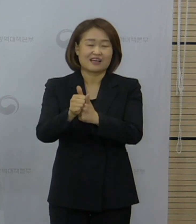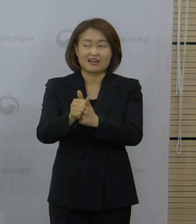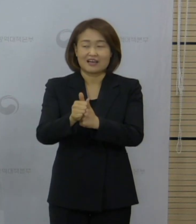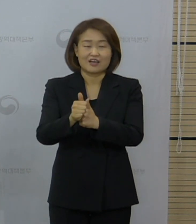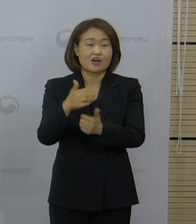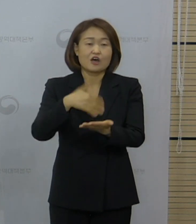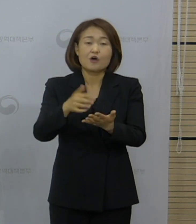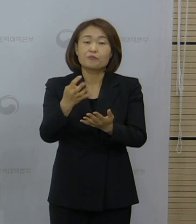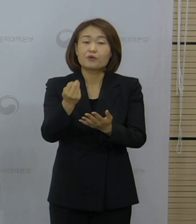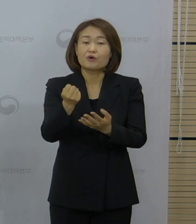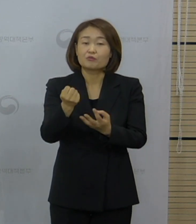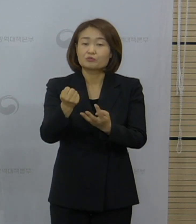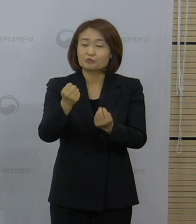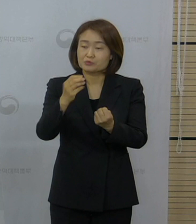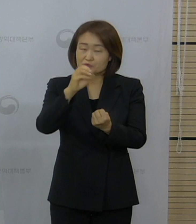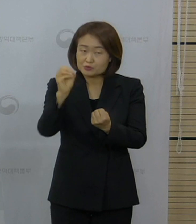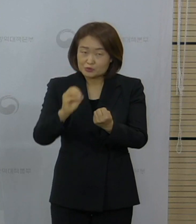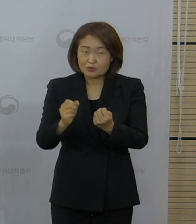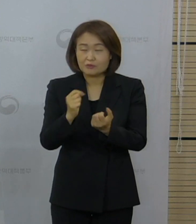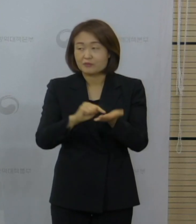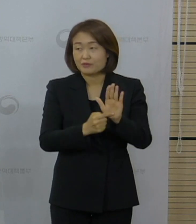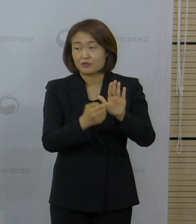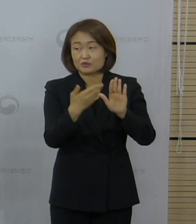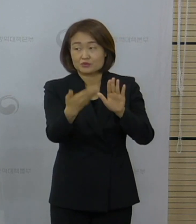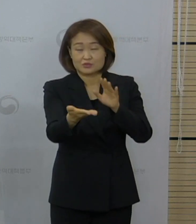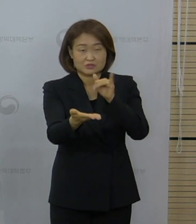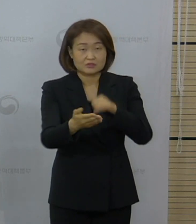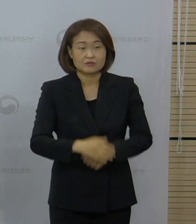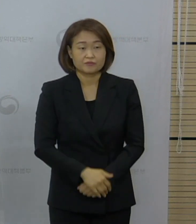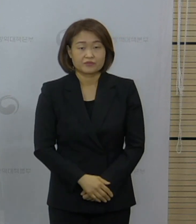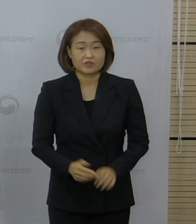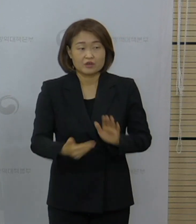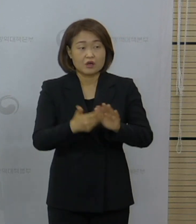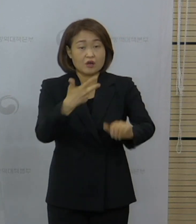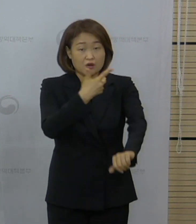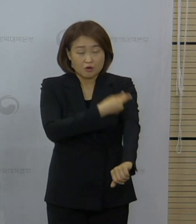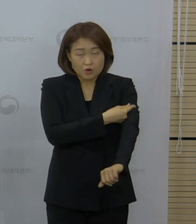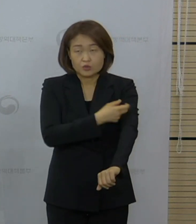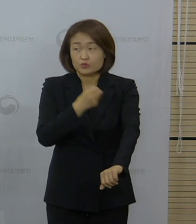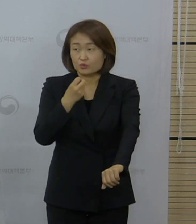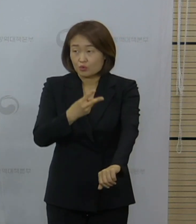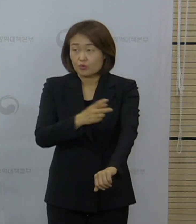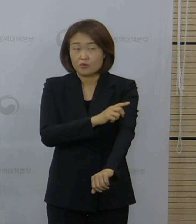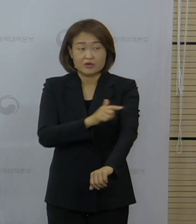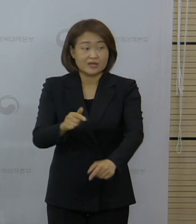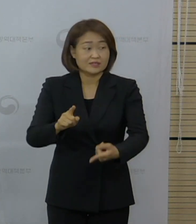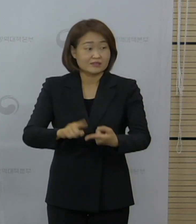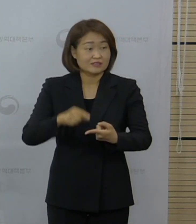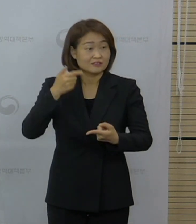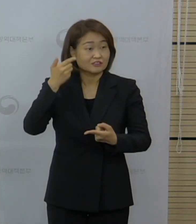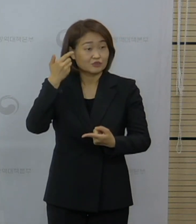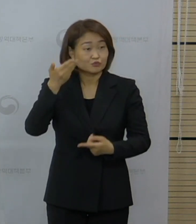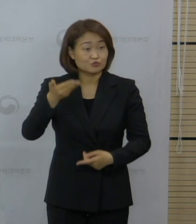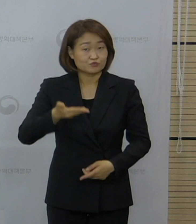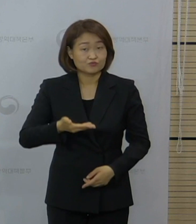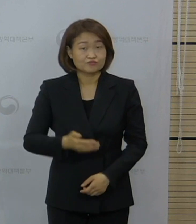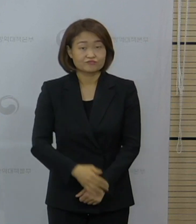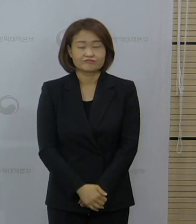백신과 관련돼서 도입과 또 접종 계획 관련돼서 질문 드리도록 하겠습니다.